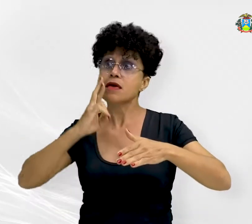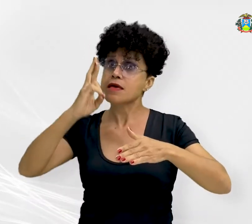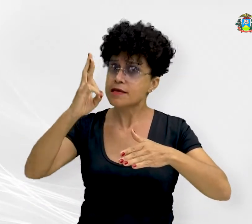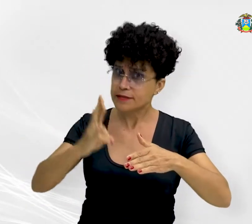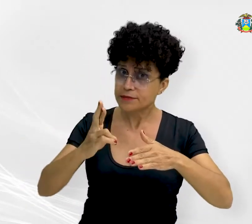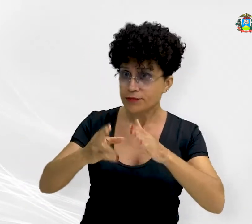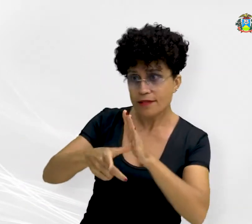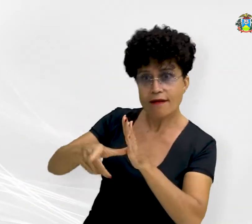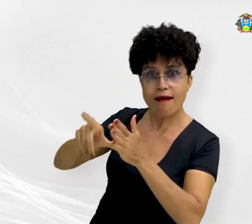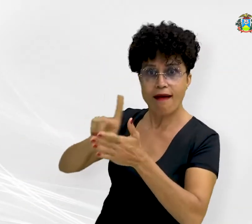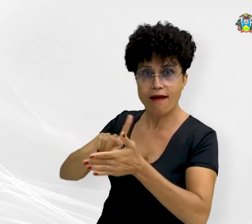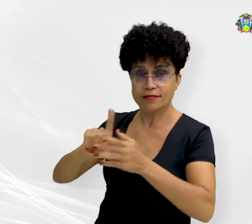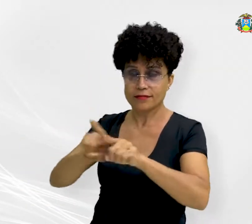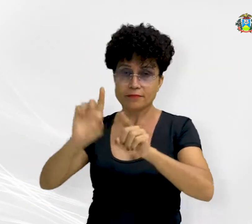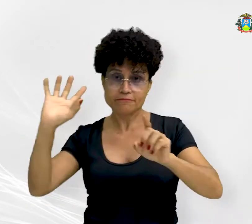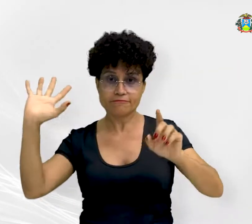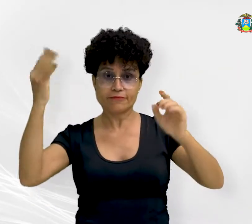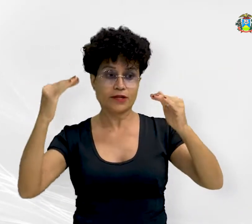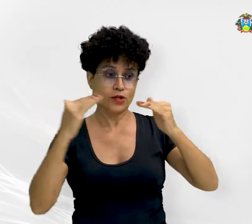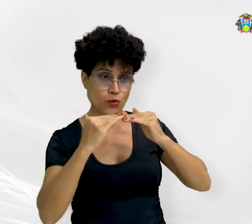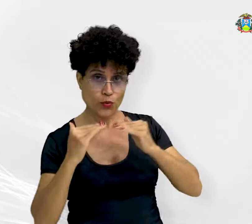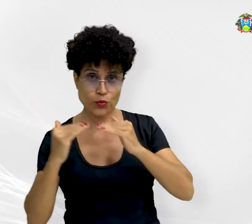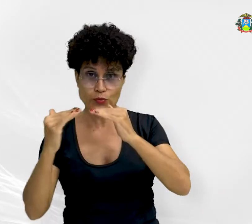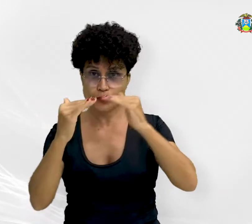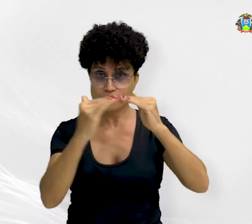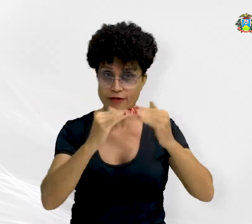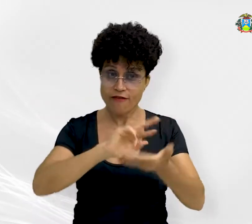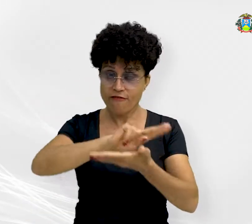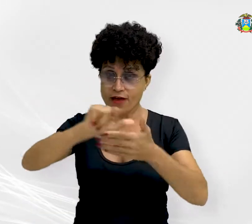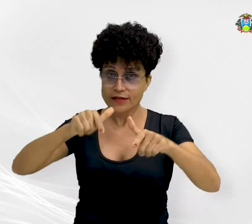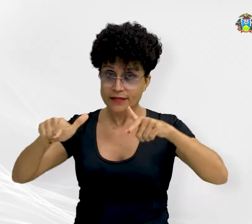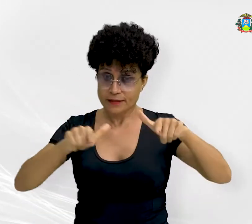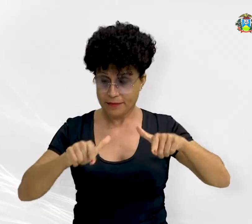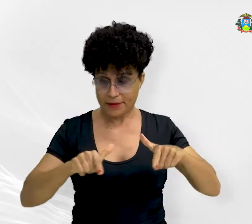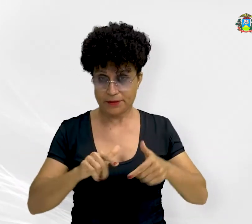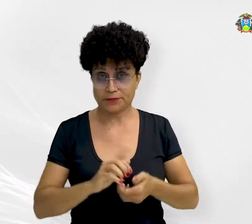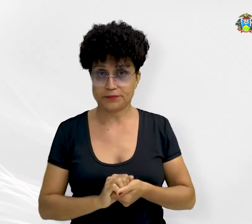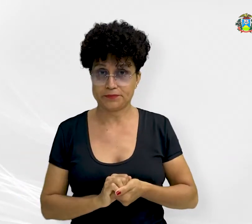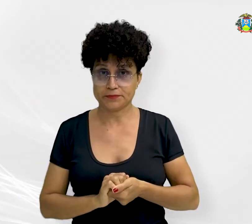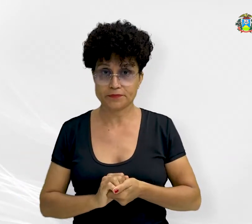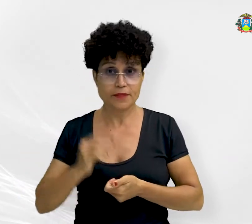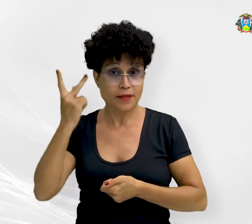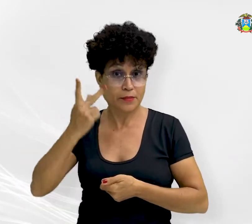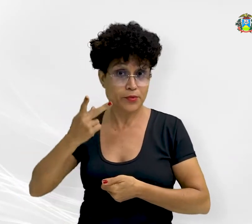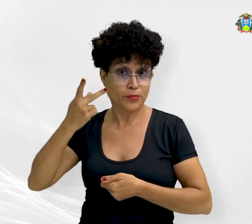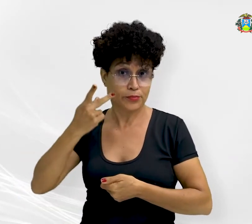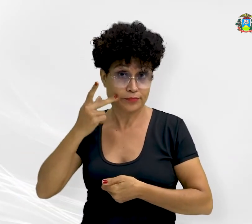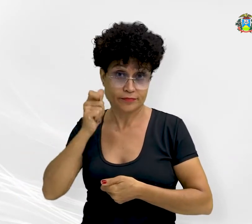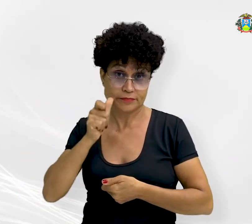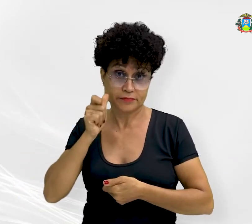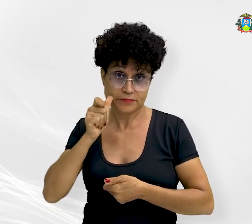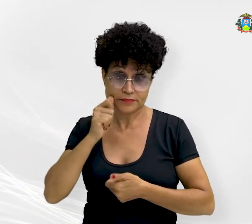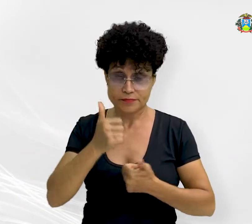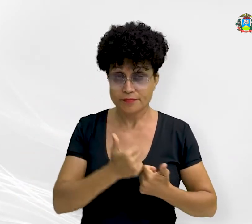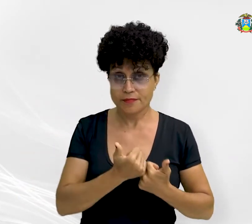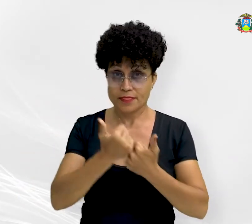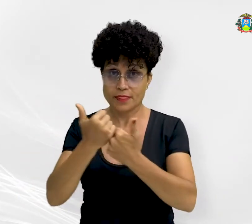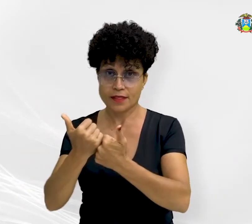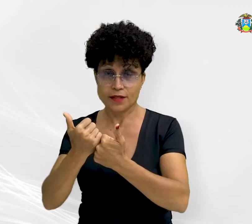preliminares e celebração de acordos em demandas estruturais. A promotora de justiça auxiliar do Procurador-Geral de